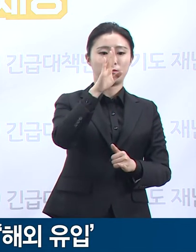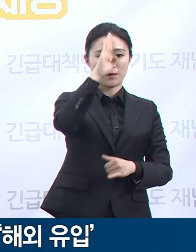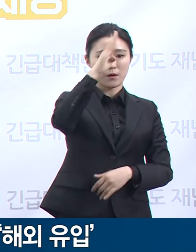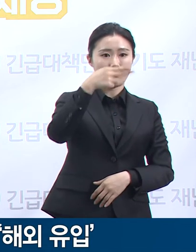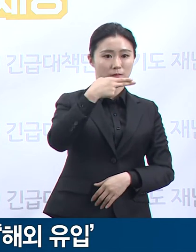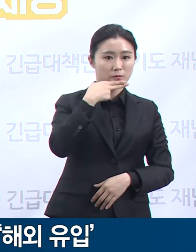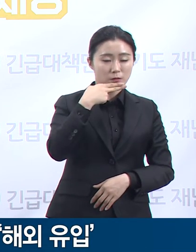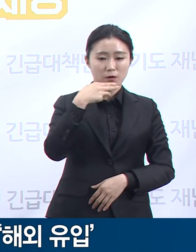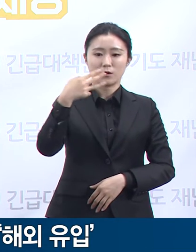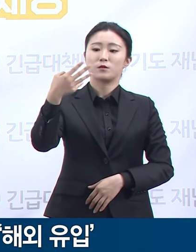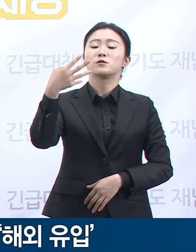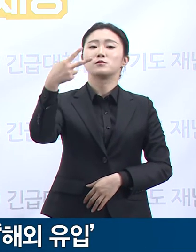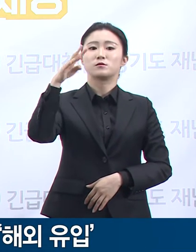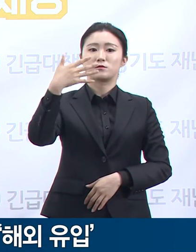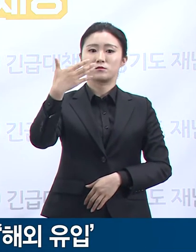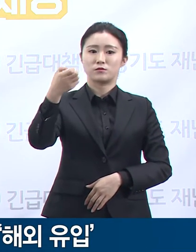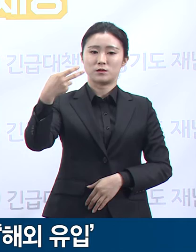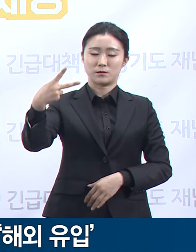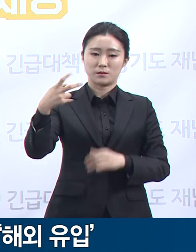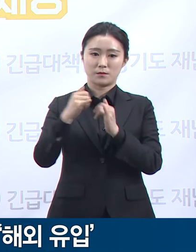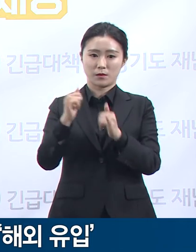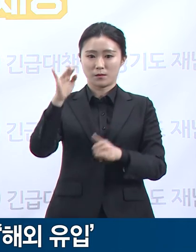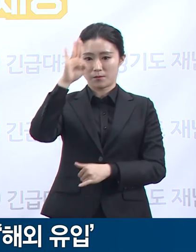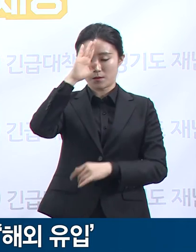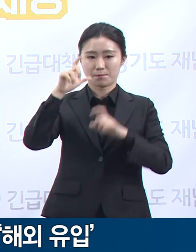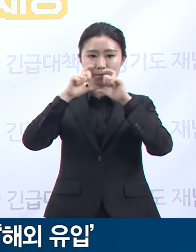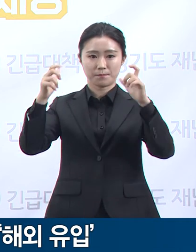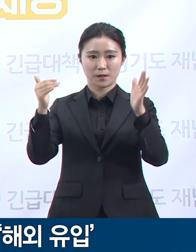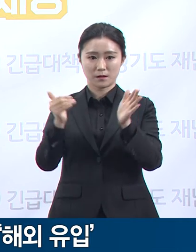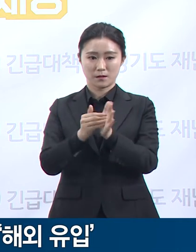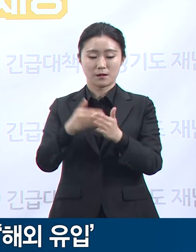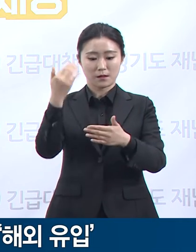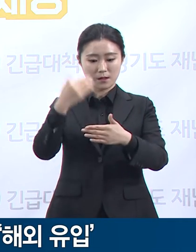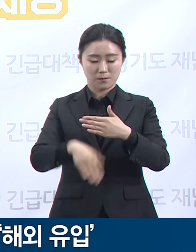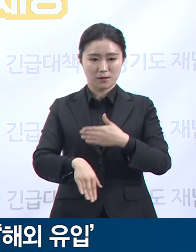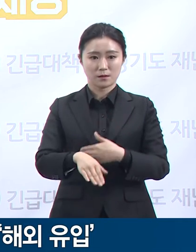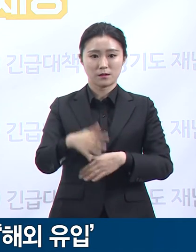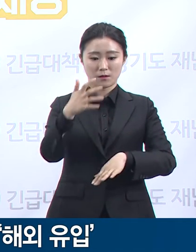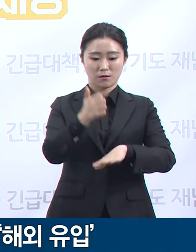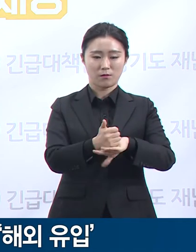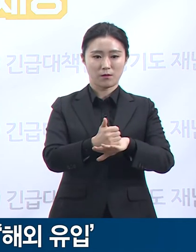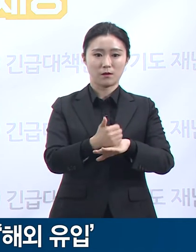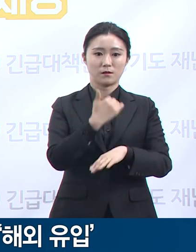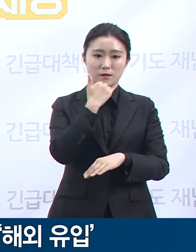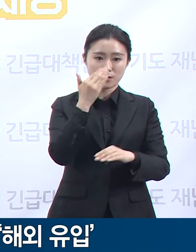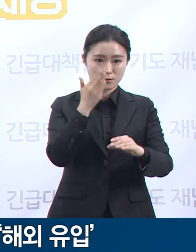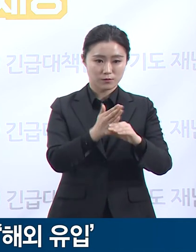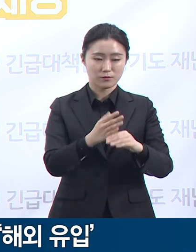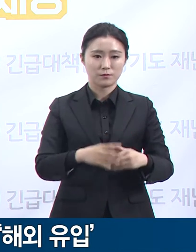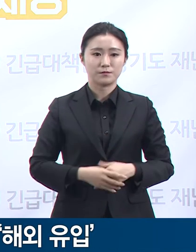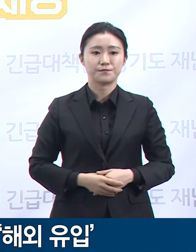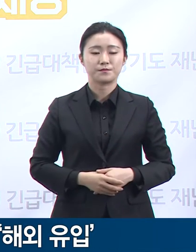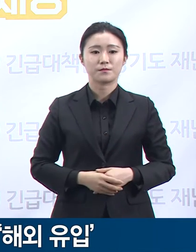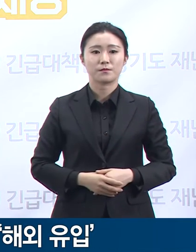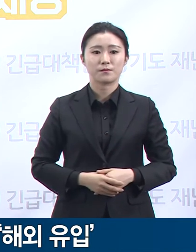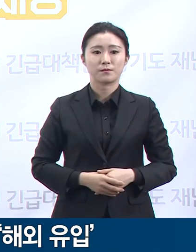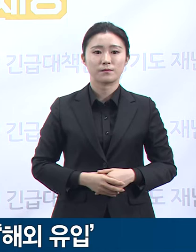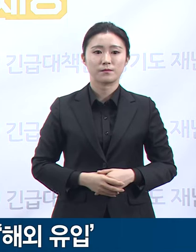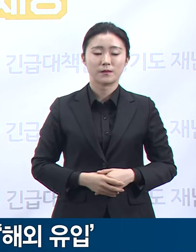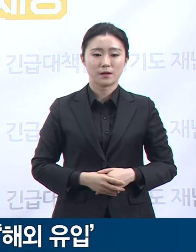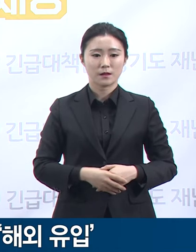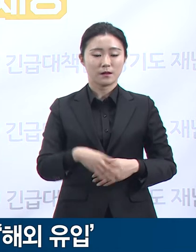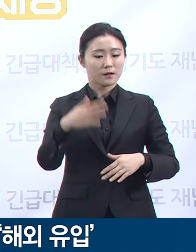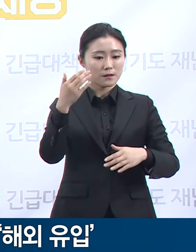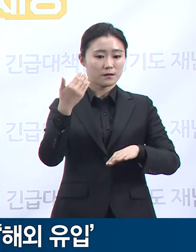383명은 결과를 기다리는 중입니다. 나머지 11,143명에 대해서도 검사를 받을 수